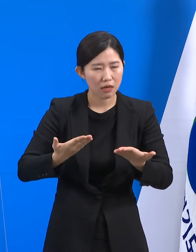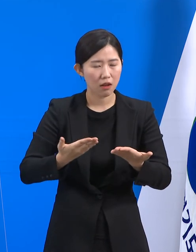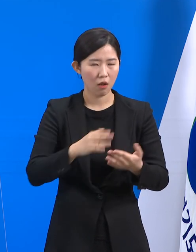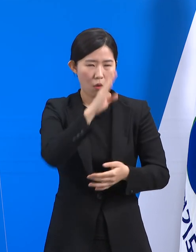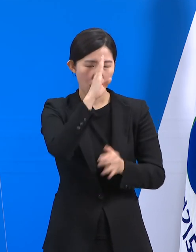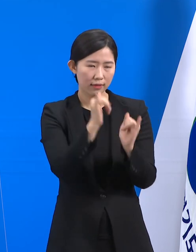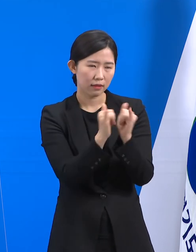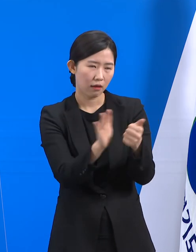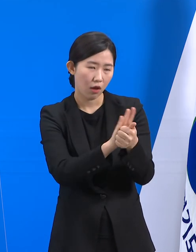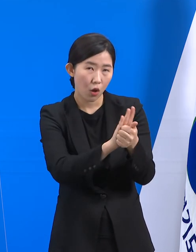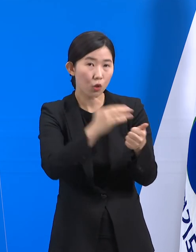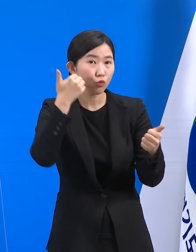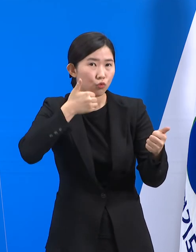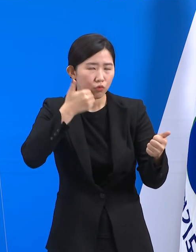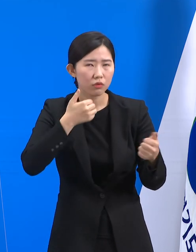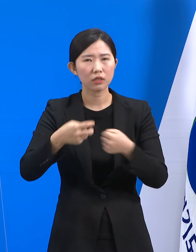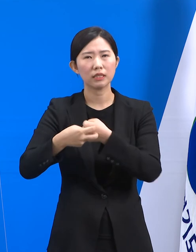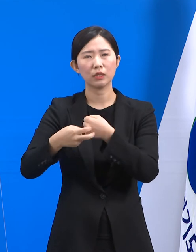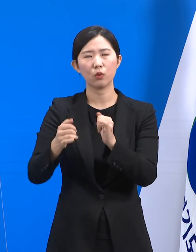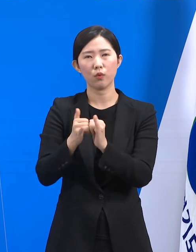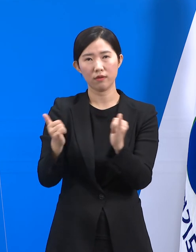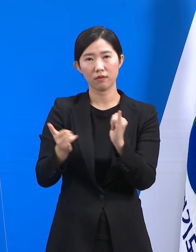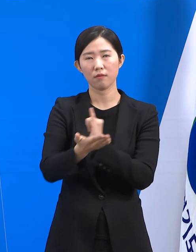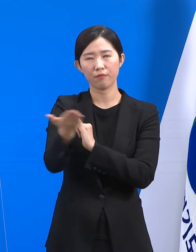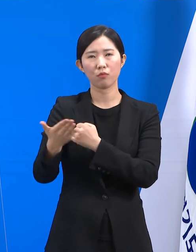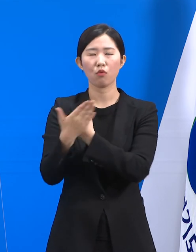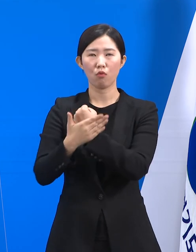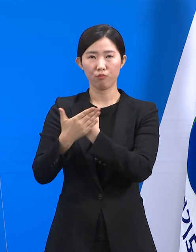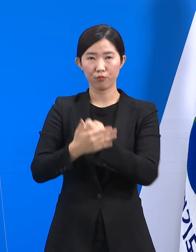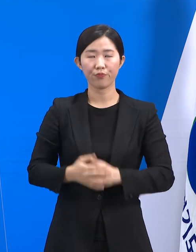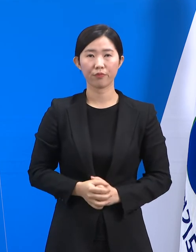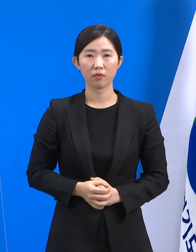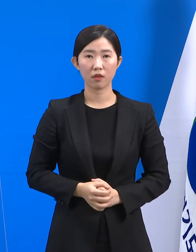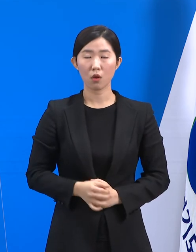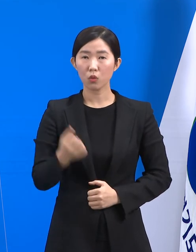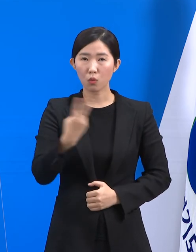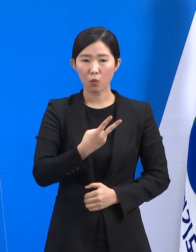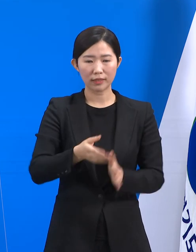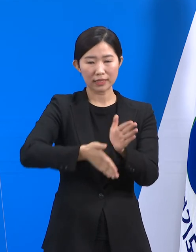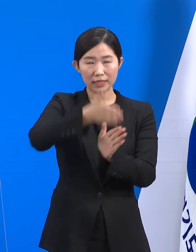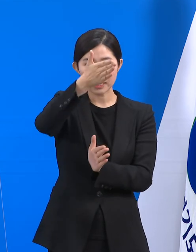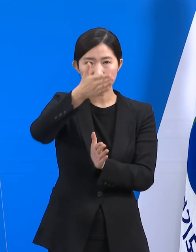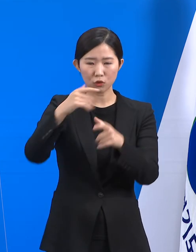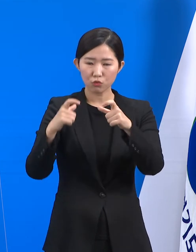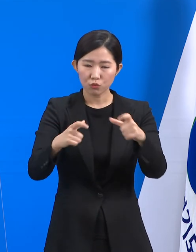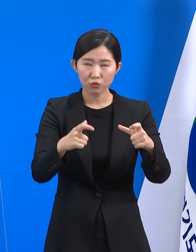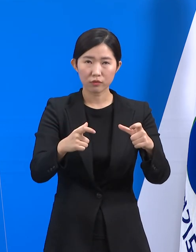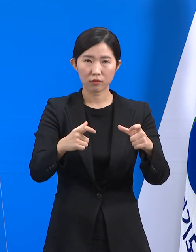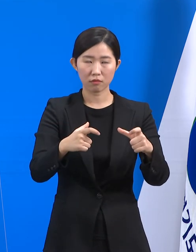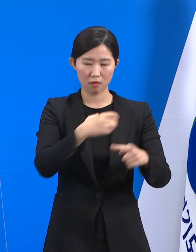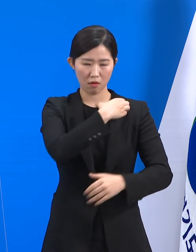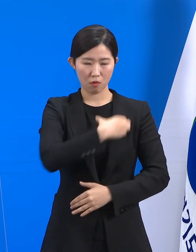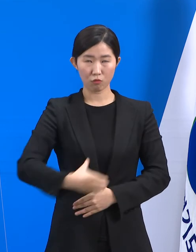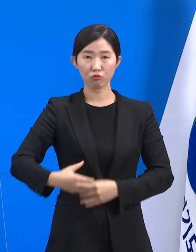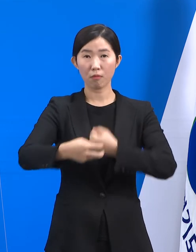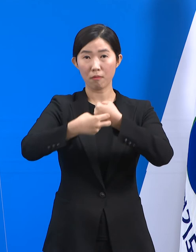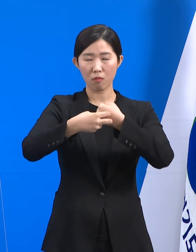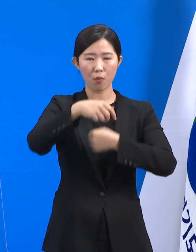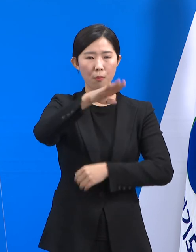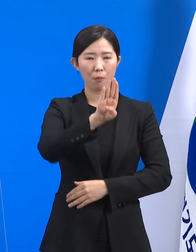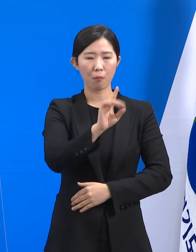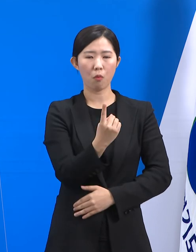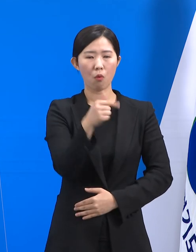현장 일선에 선 시군구 보건소의 방역요원분들도 그렇습니다. 이렇듯 책임감 있게 자기 자위를